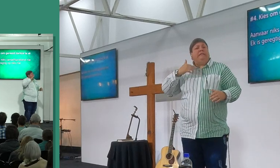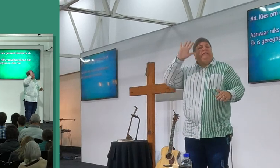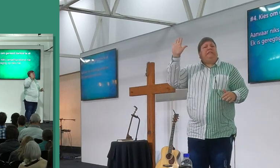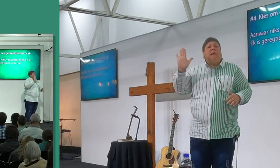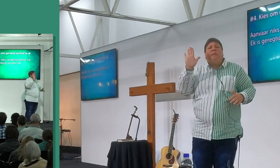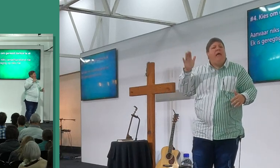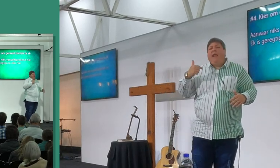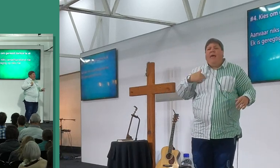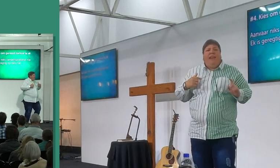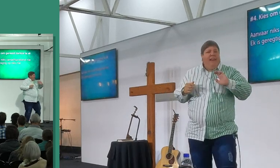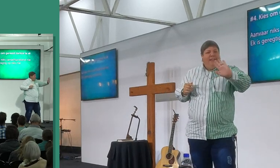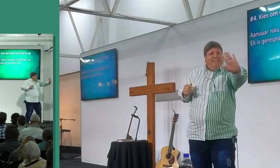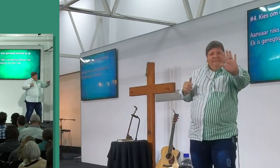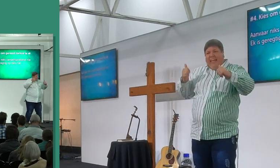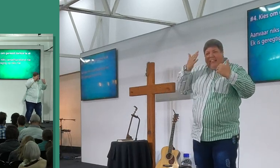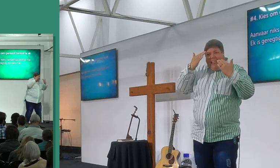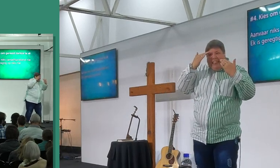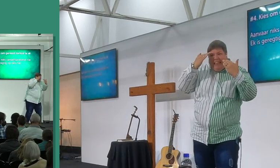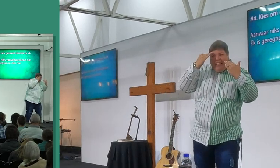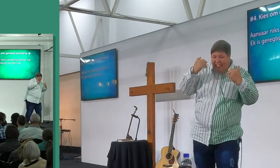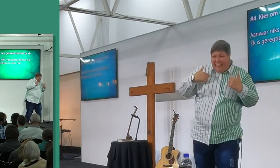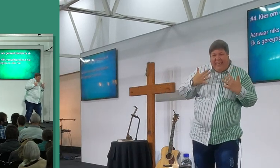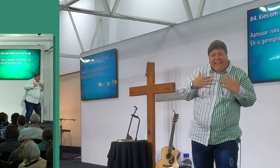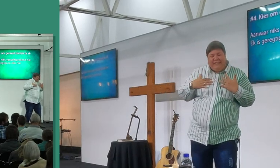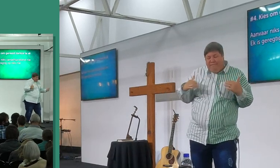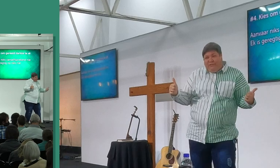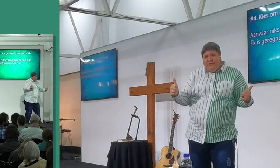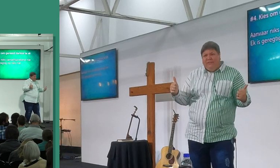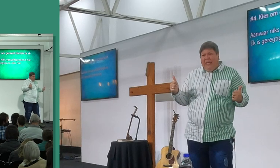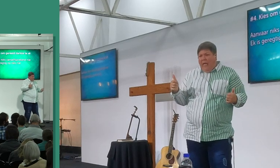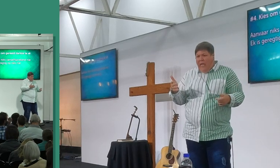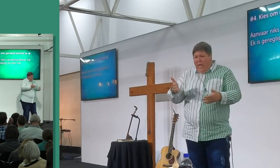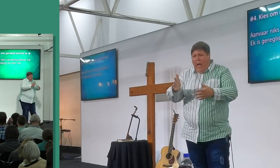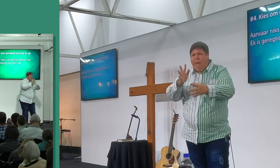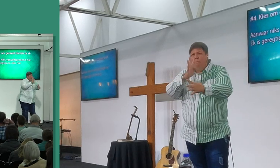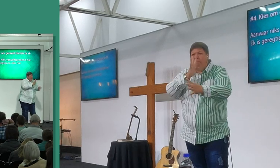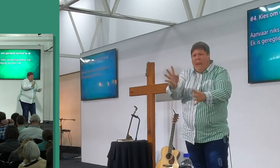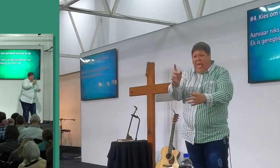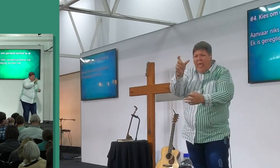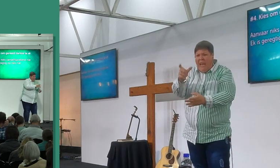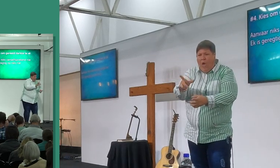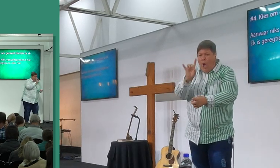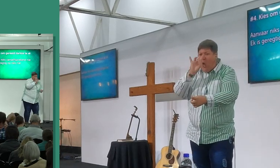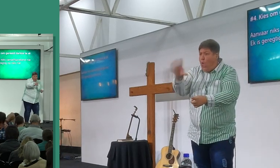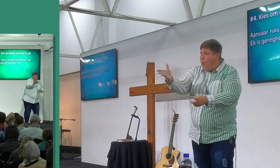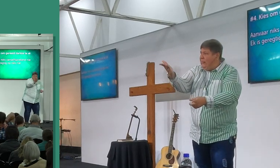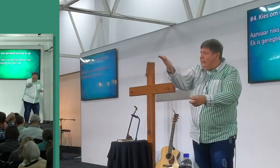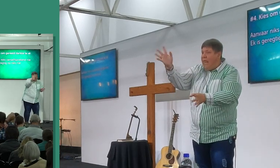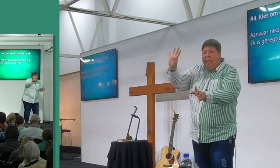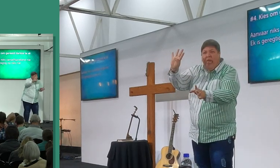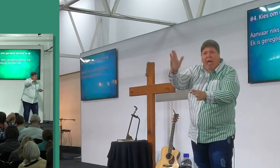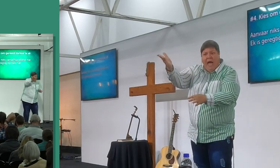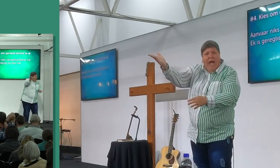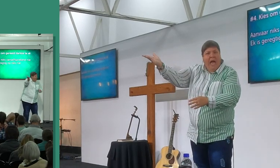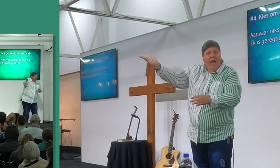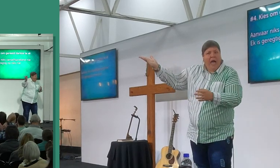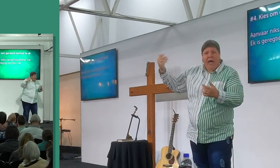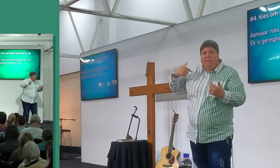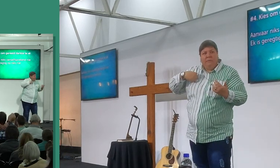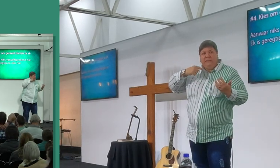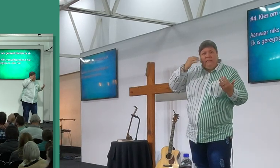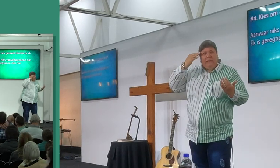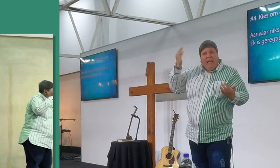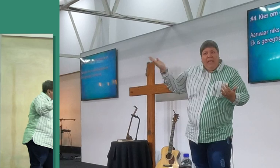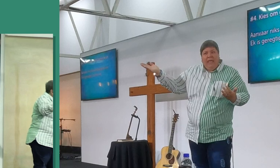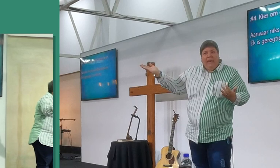weet in omself, dus ek om Jesus sê, dit is dan die Samaritaan wat terugkom, as ek en jy besef, ons is by die achterdeur ingesmokkel,